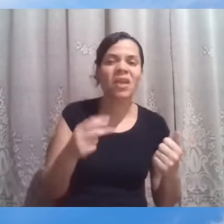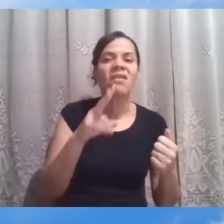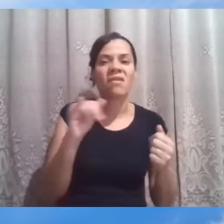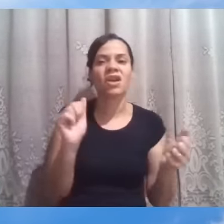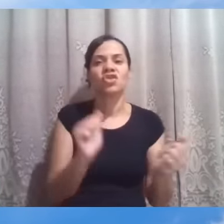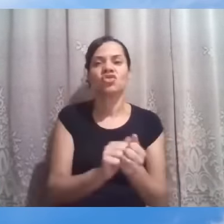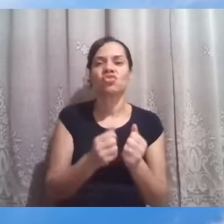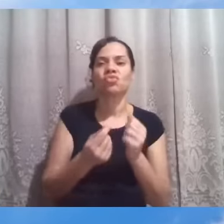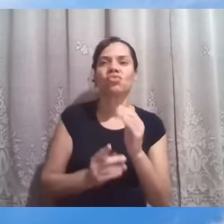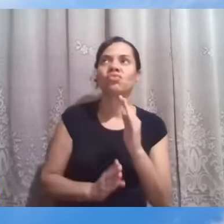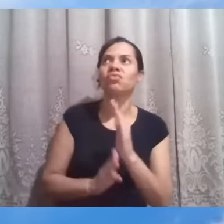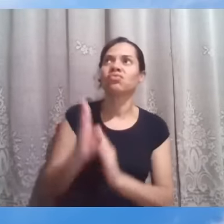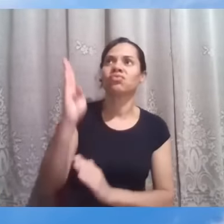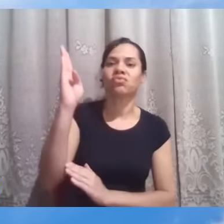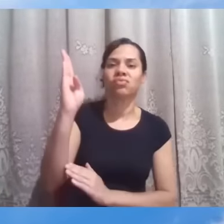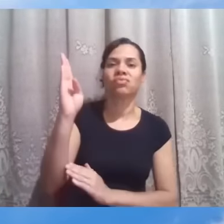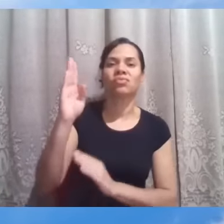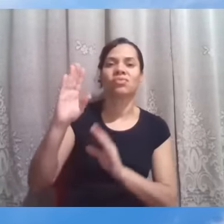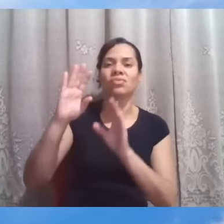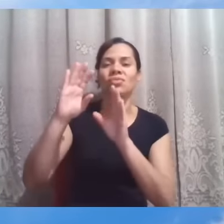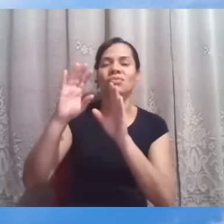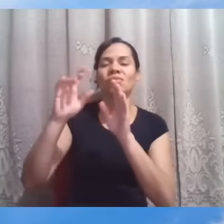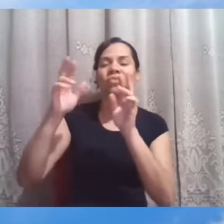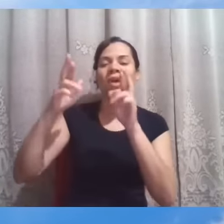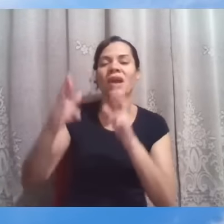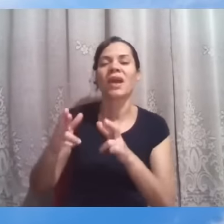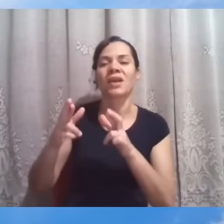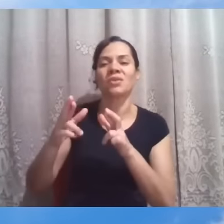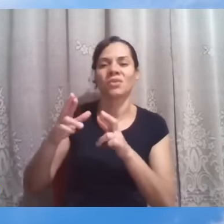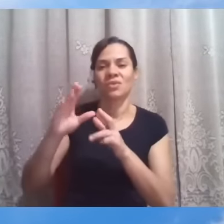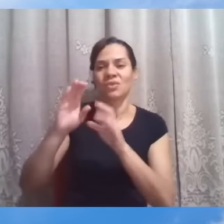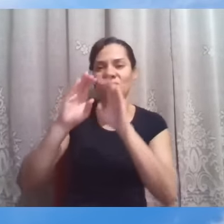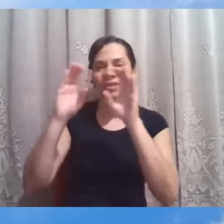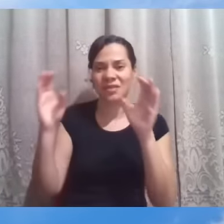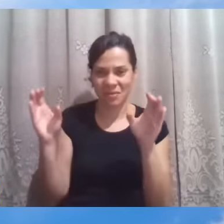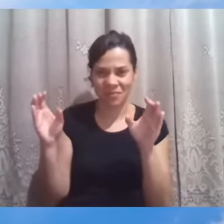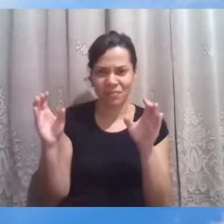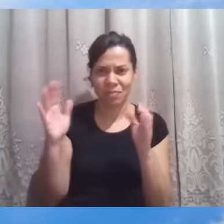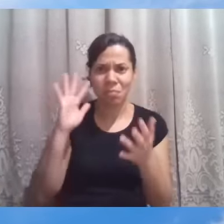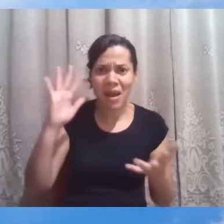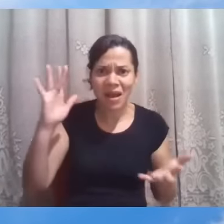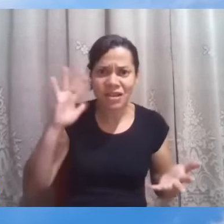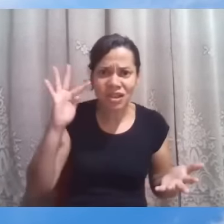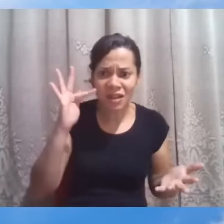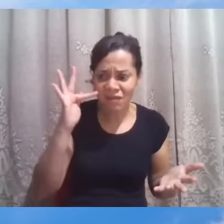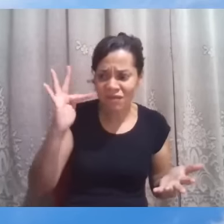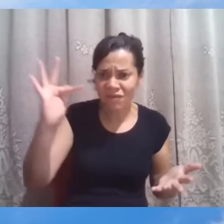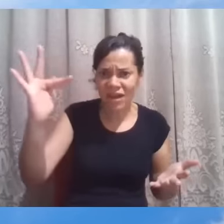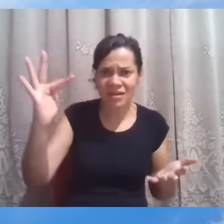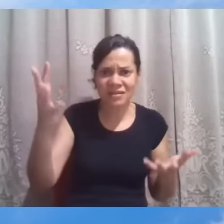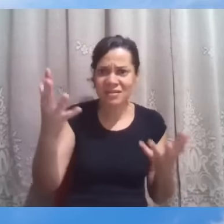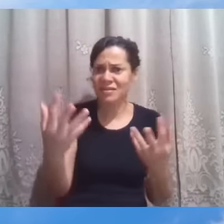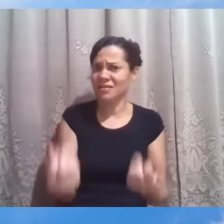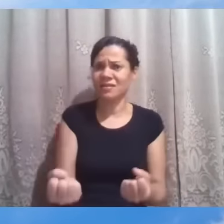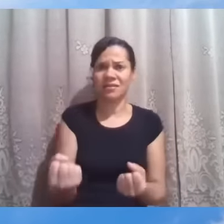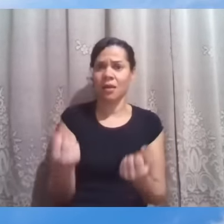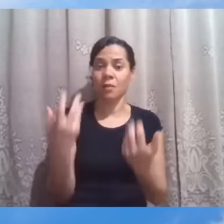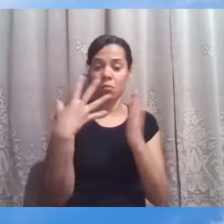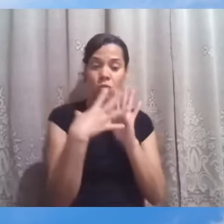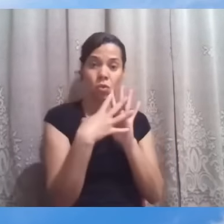gente, eu quero dizer isso para os fariseus, aqueles que se consideravam modelos de virtude, de religiosidade,